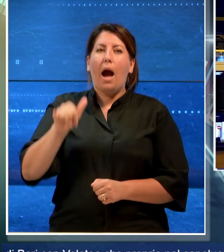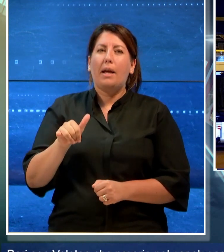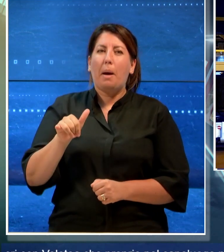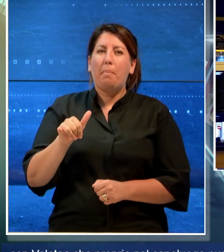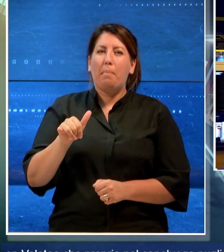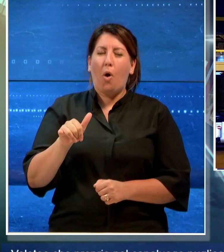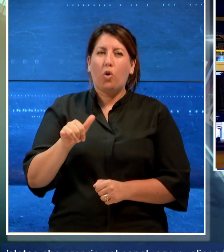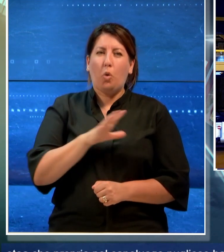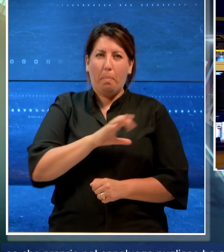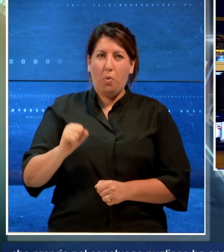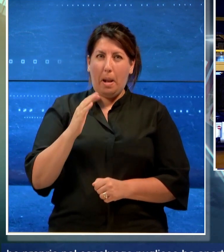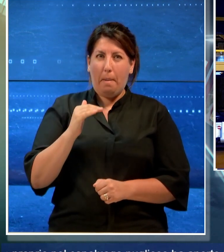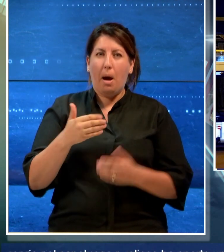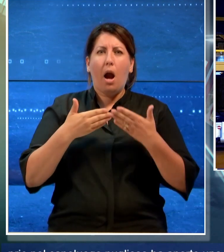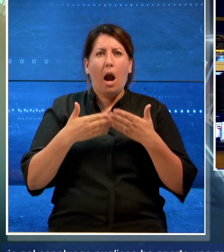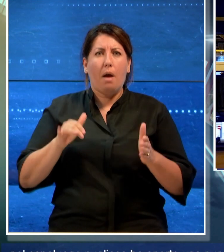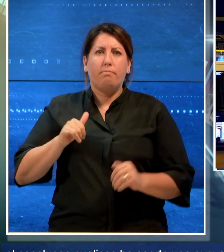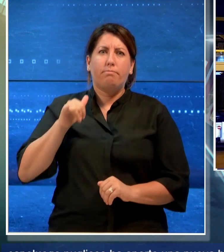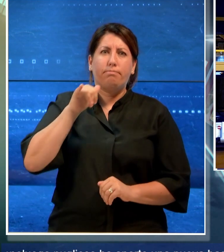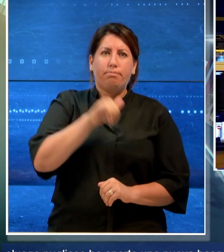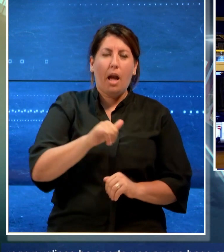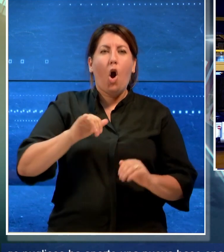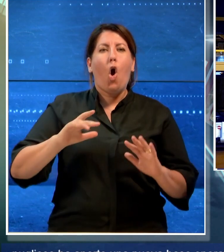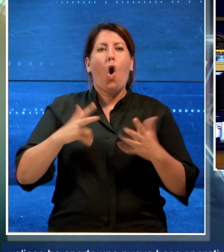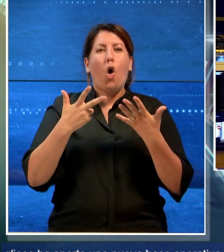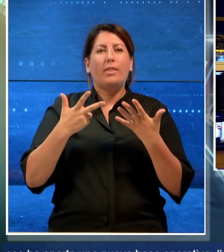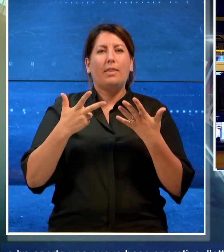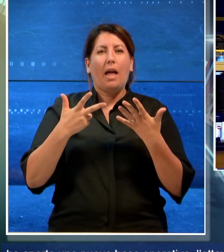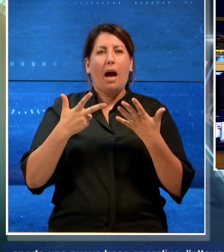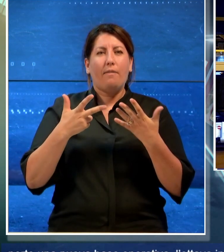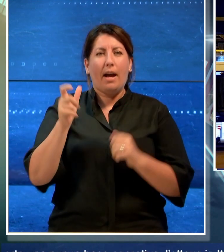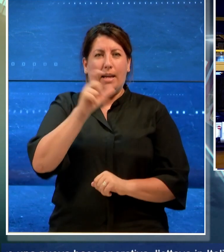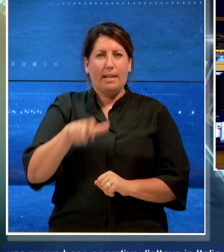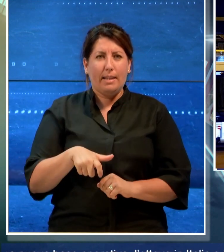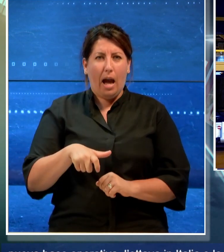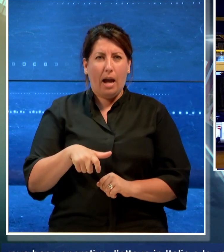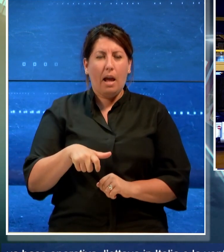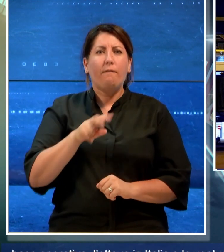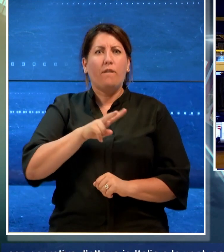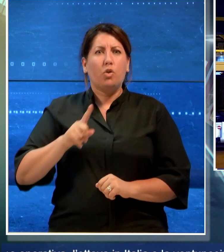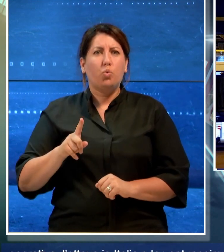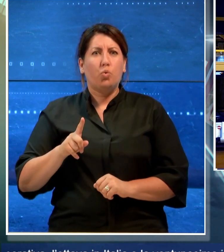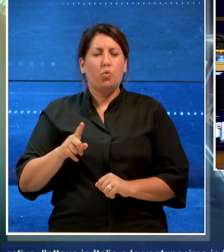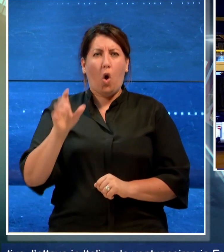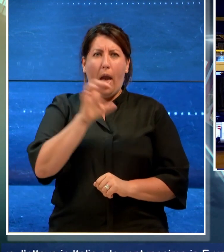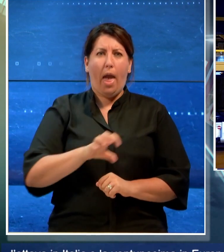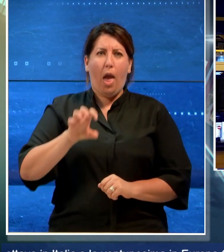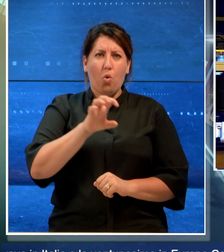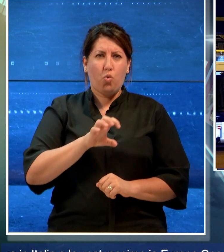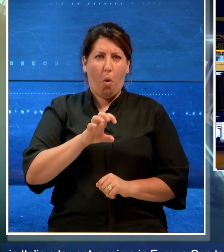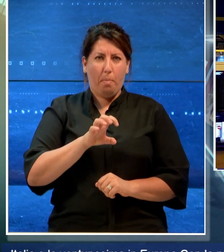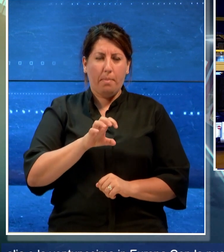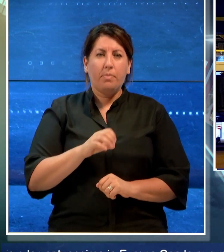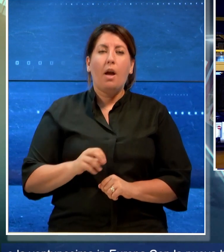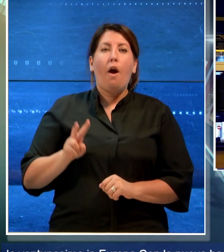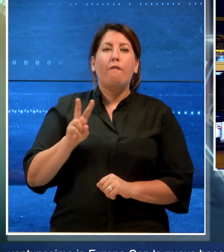operativa, l'ottava in Italia e la ventunesima in Europa. Con la nuova base, Volotea consoliderà la